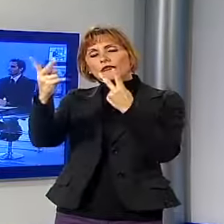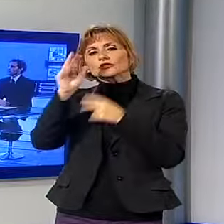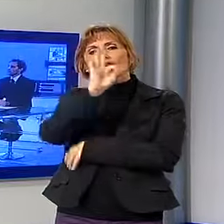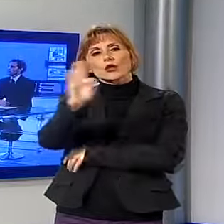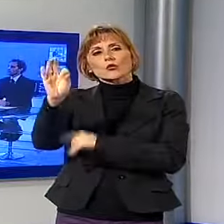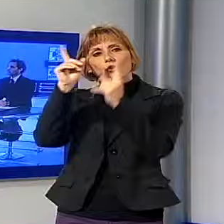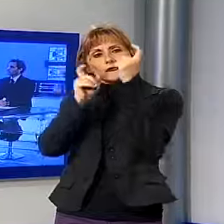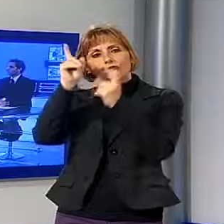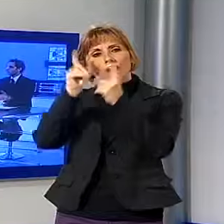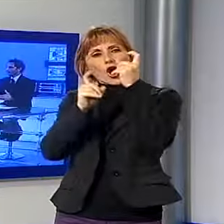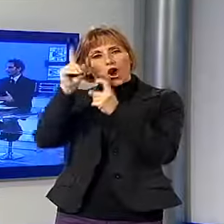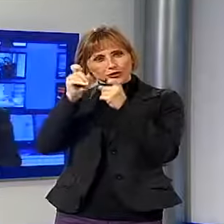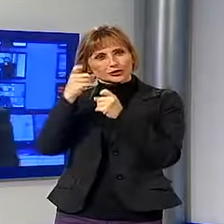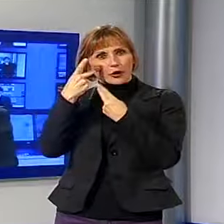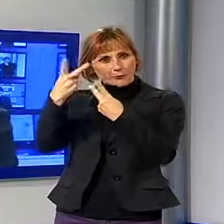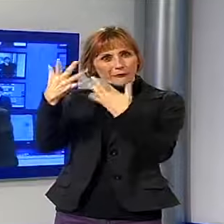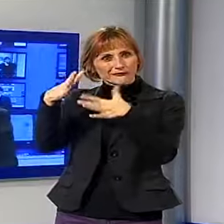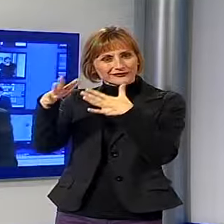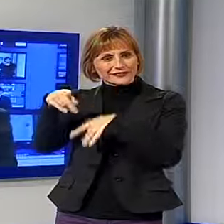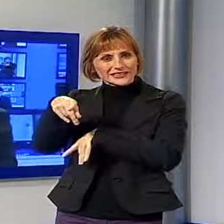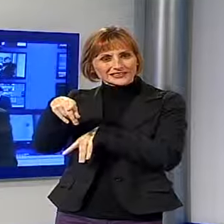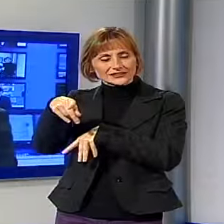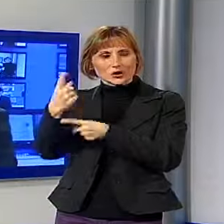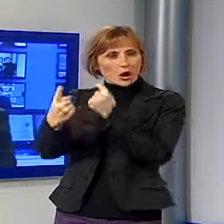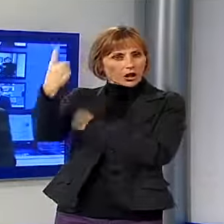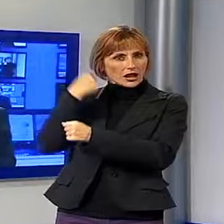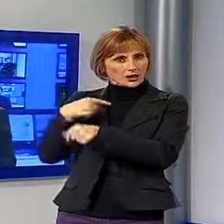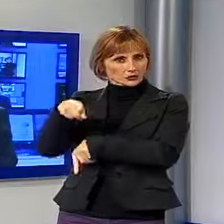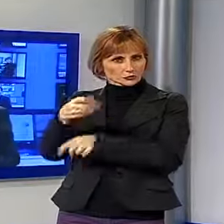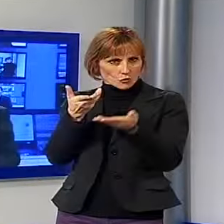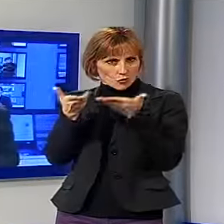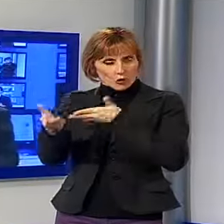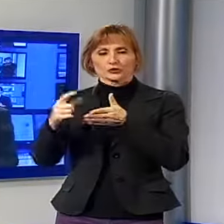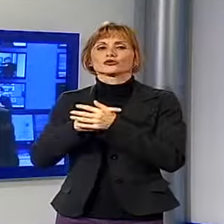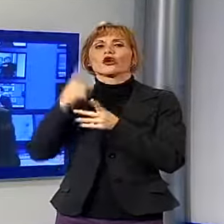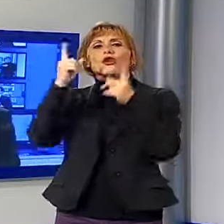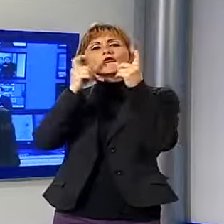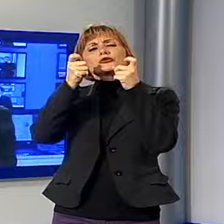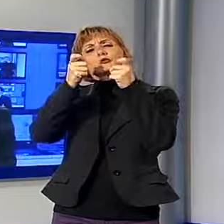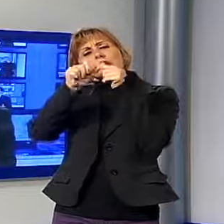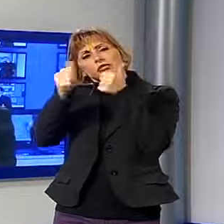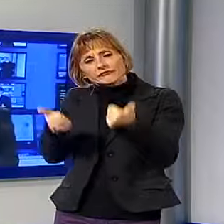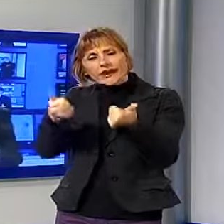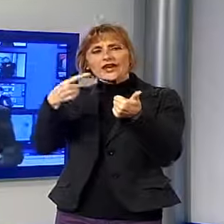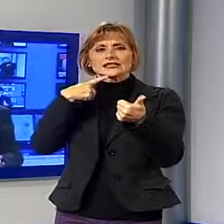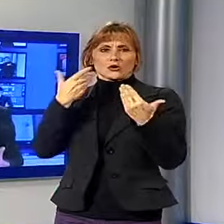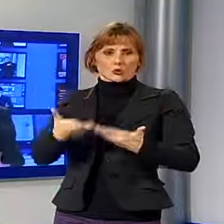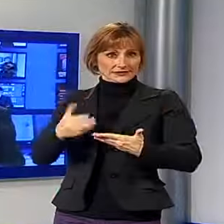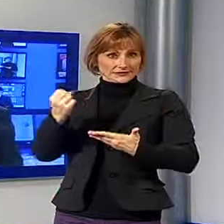al Wordpress Photo che avete ospitato lo scorso anno a Villa Bottini, quindi foto anche un po' diverse da quelle che vedremo quest'anno, queste erano foto di